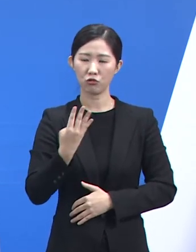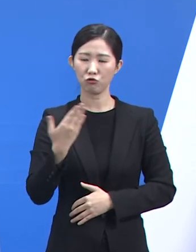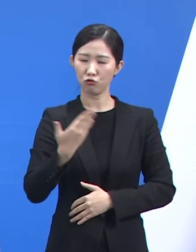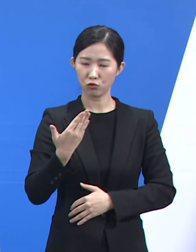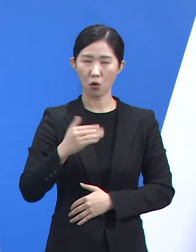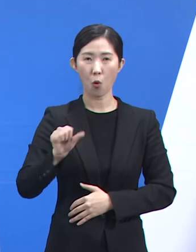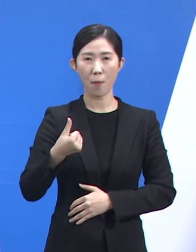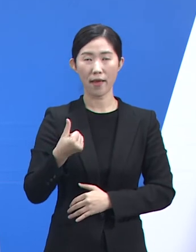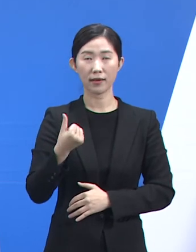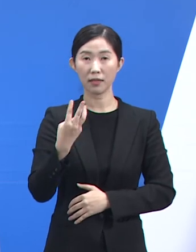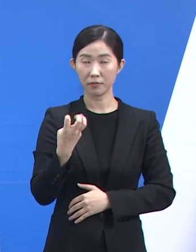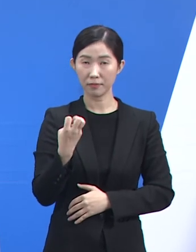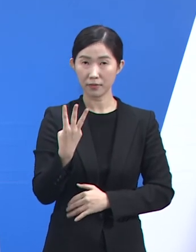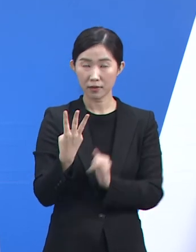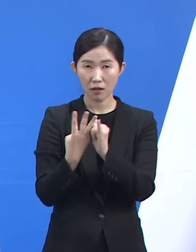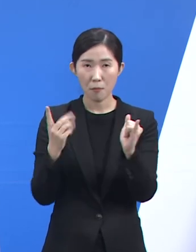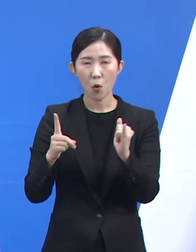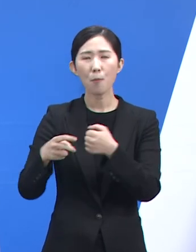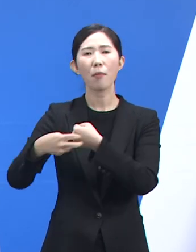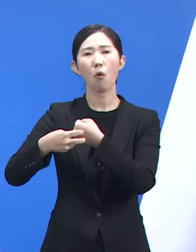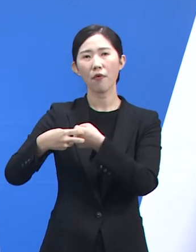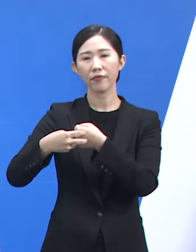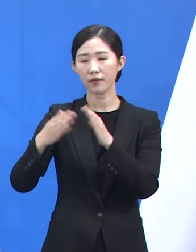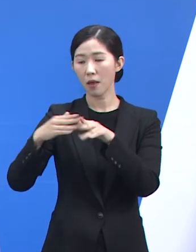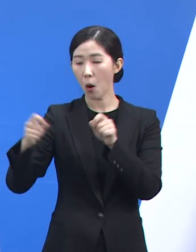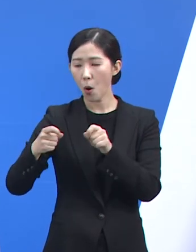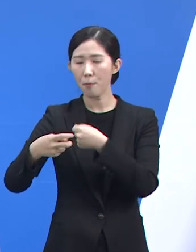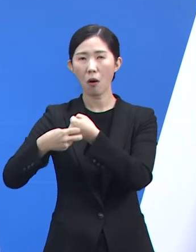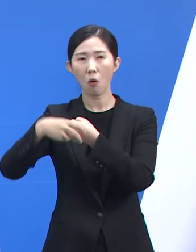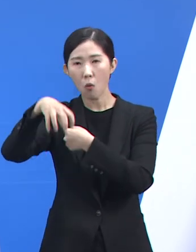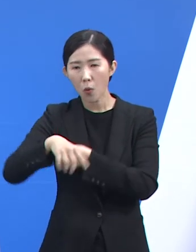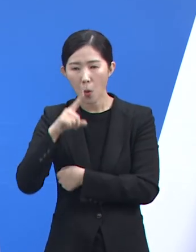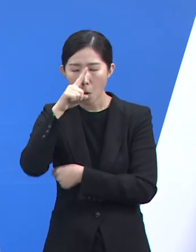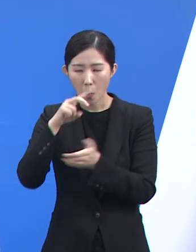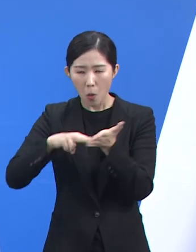병원 신속항원검사로 양성 판정을 받았습니다.